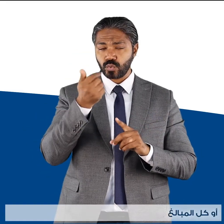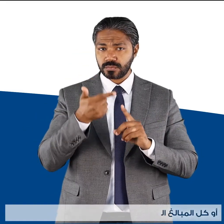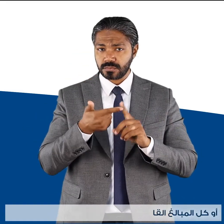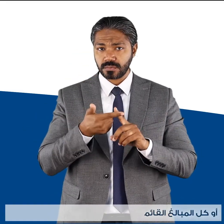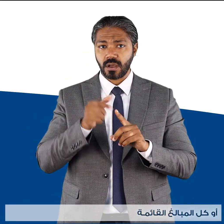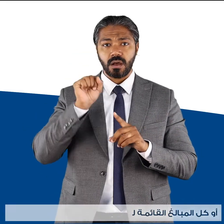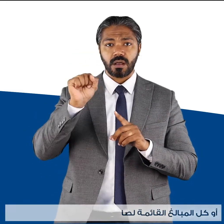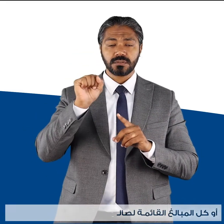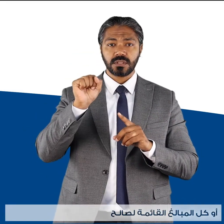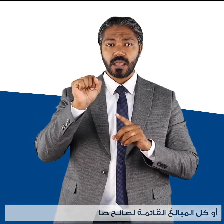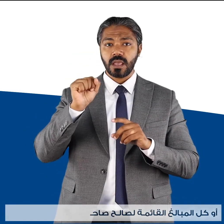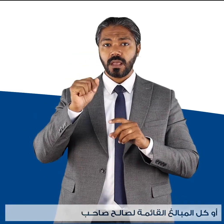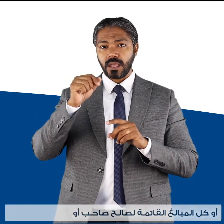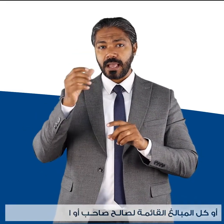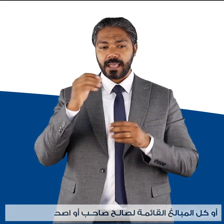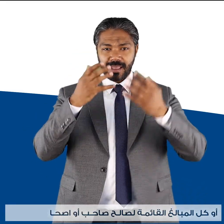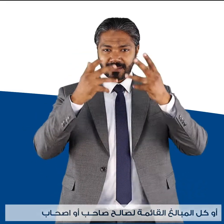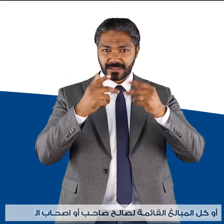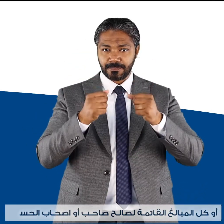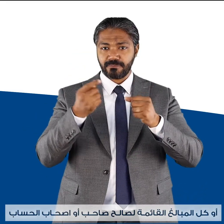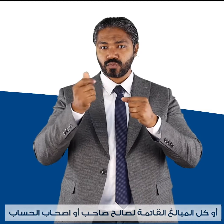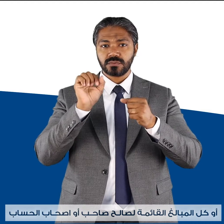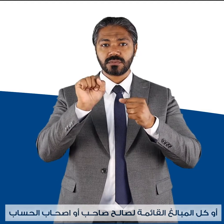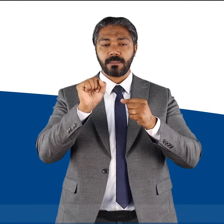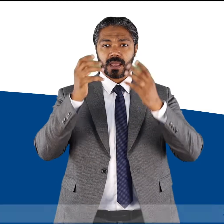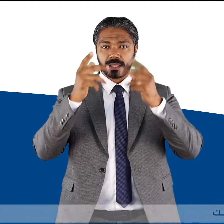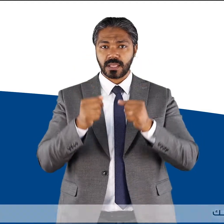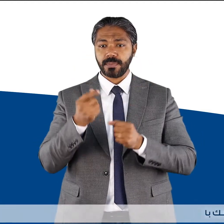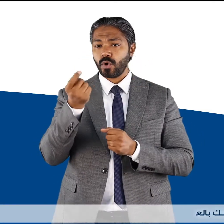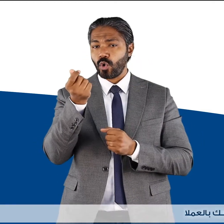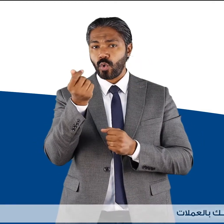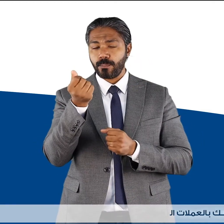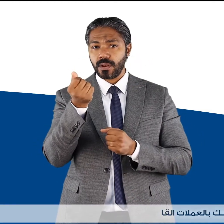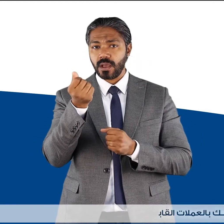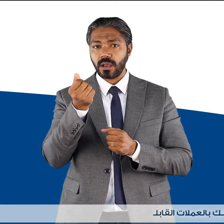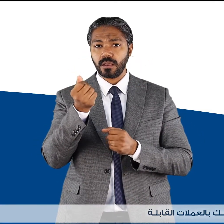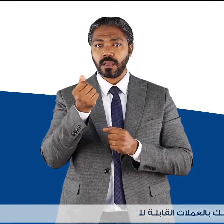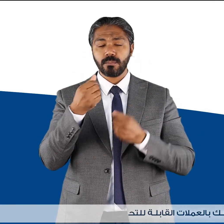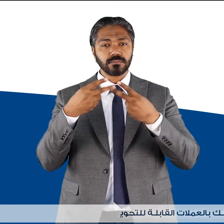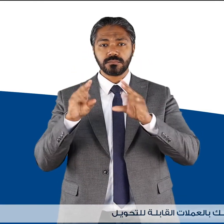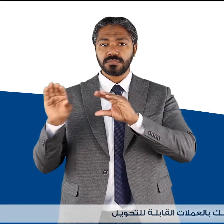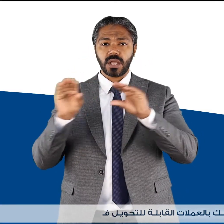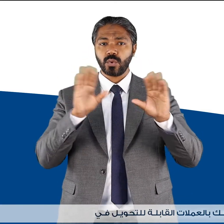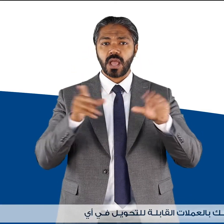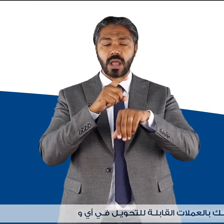القائمة لصالح صاحبي أو أصحاب الحساب وذلك بالعملات القابلة للتحويل في أي وقت،